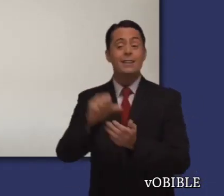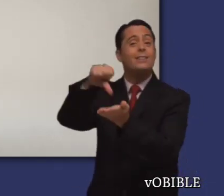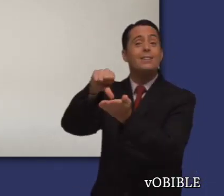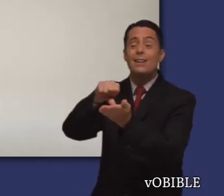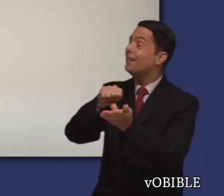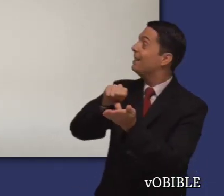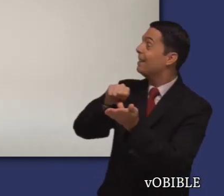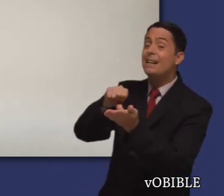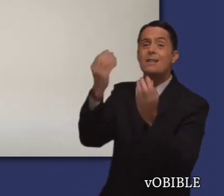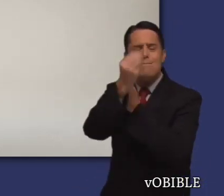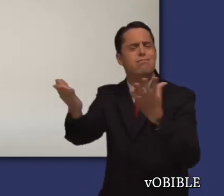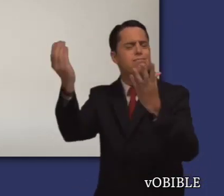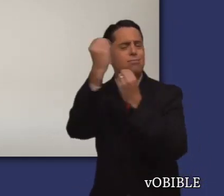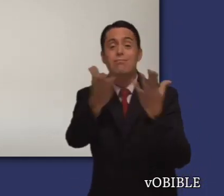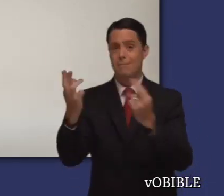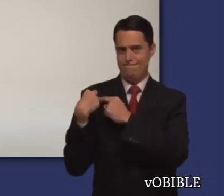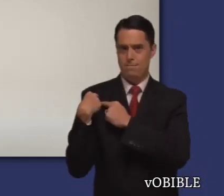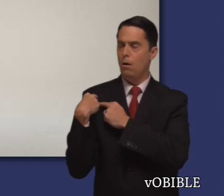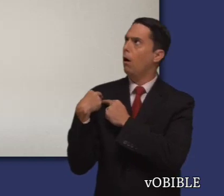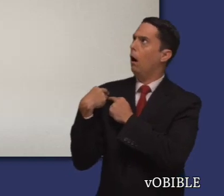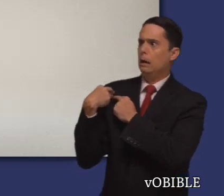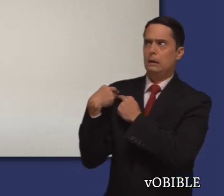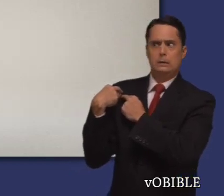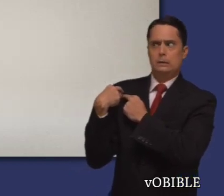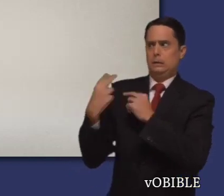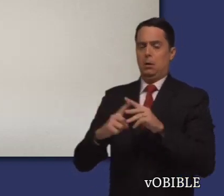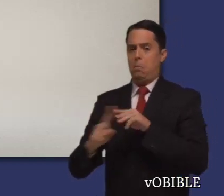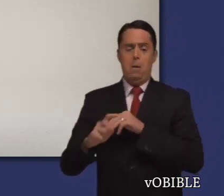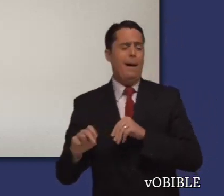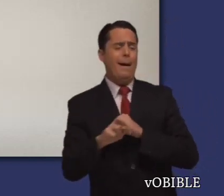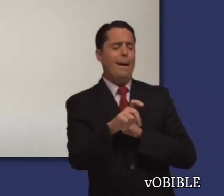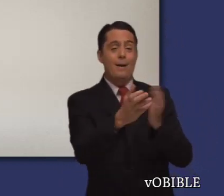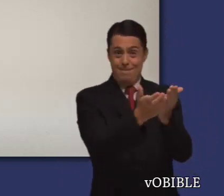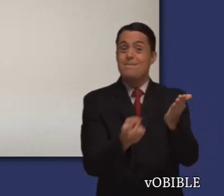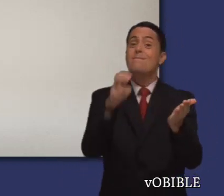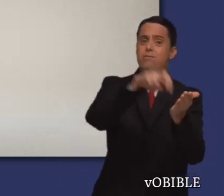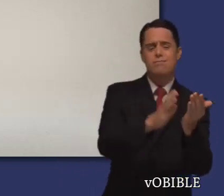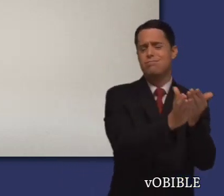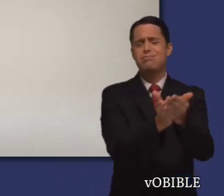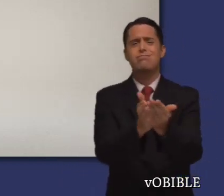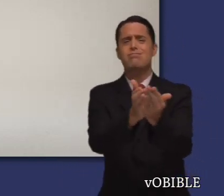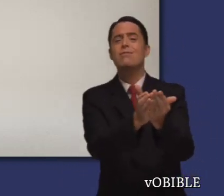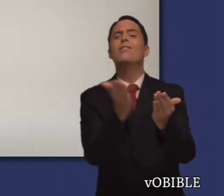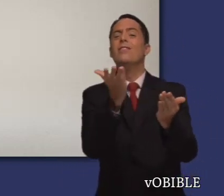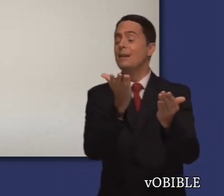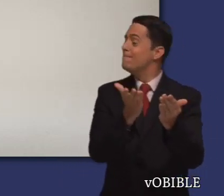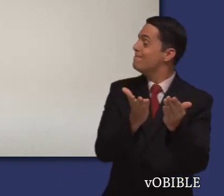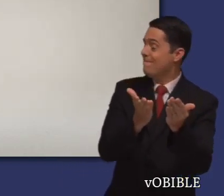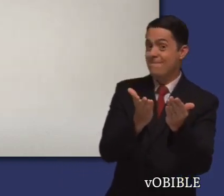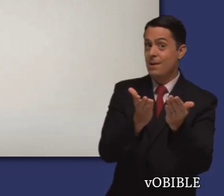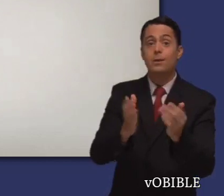que vaya a Nínive. Jonás se siente abrumado e intenta huir de su asignación en un barco que se dirige a Tarsis.